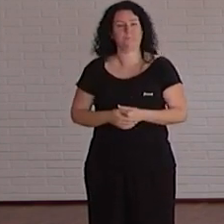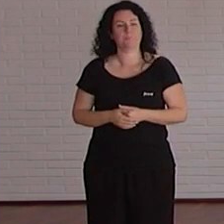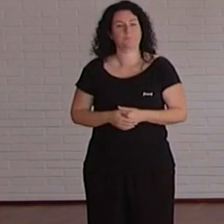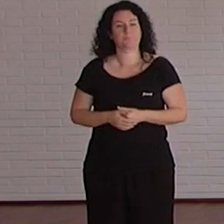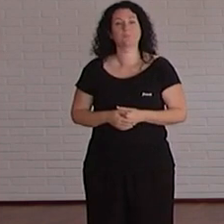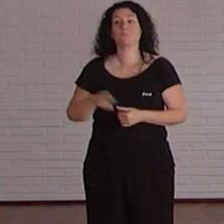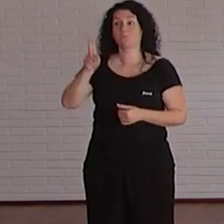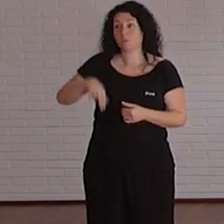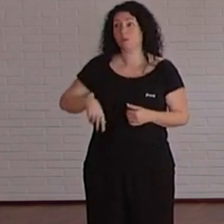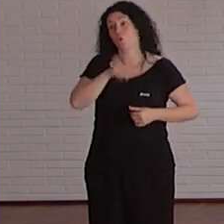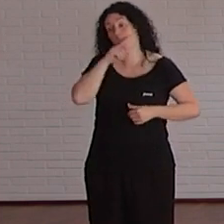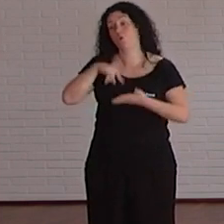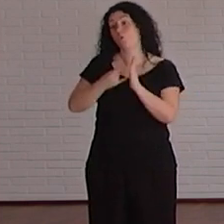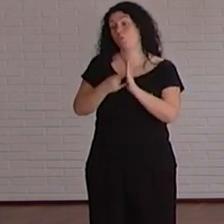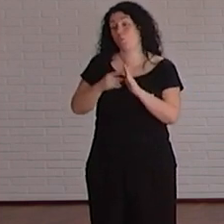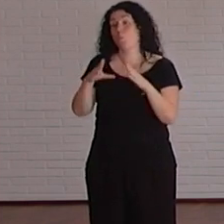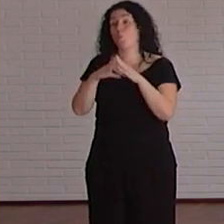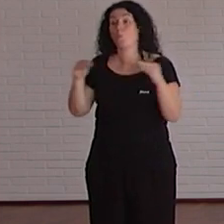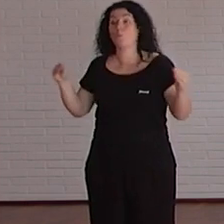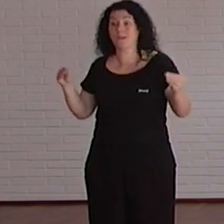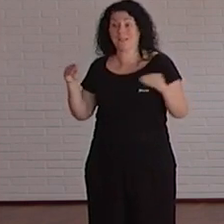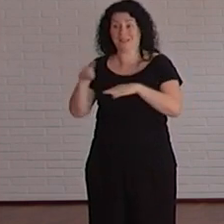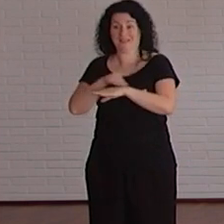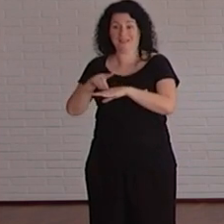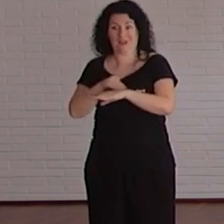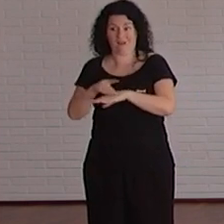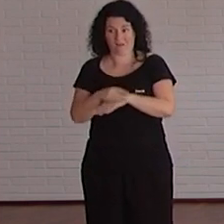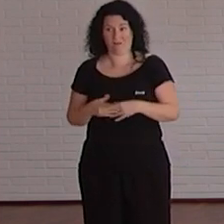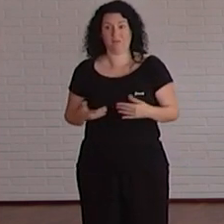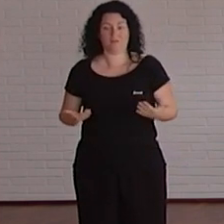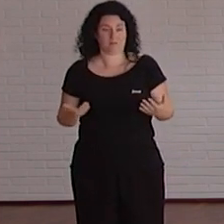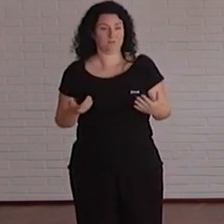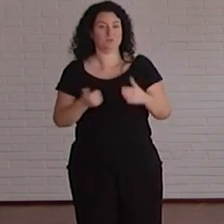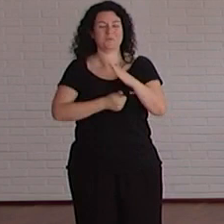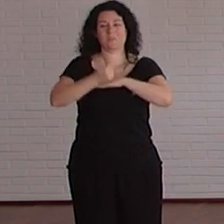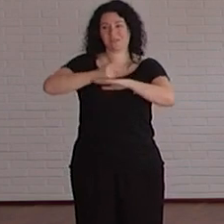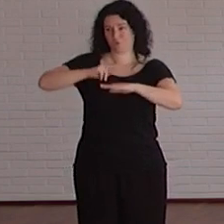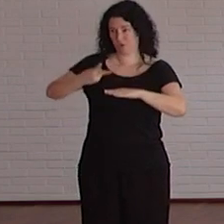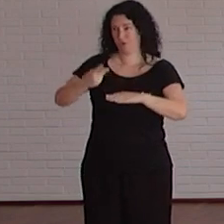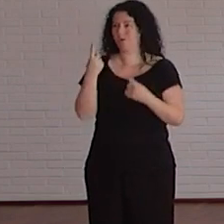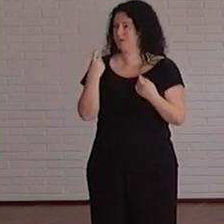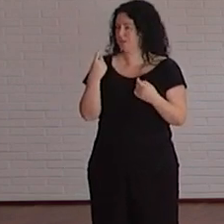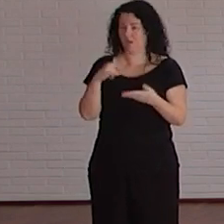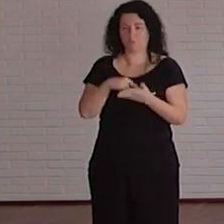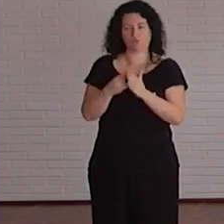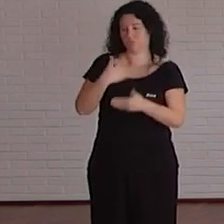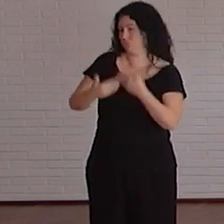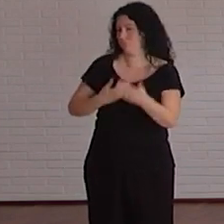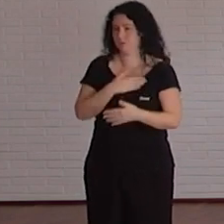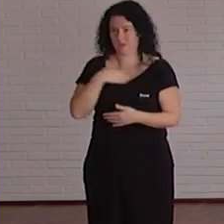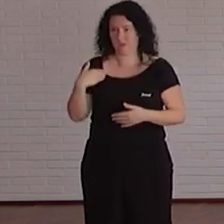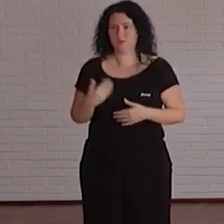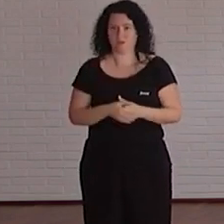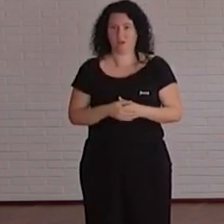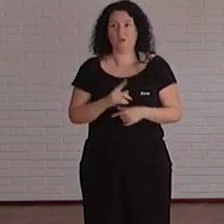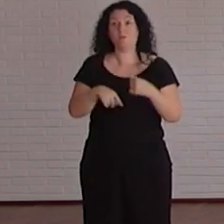Unidigital que ha salido previamente en la presentación y gracias al empeño del vicerrectorado en que este proyecto salía adelante hemos conseguido